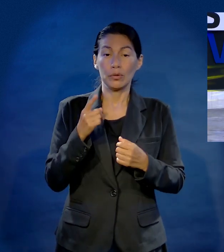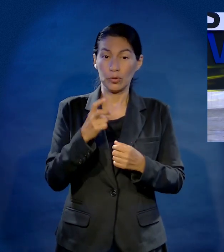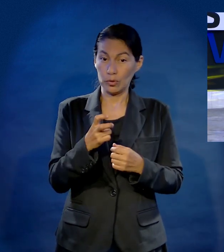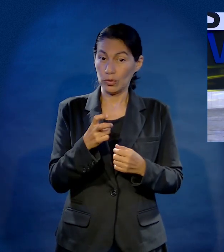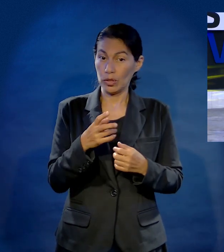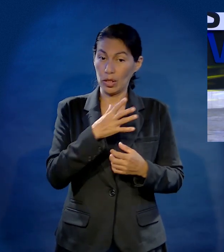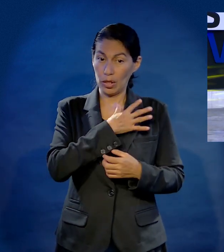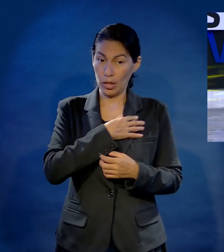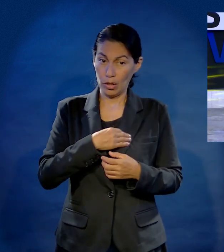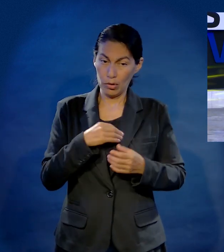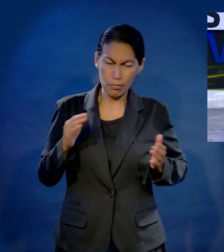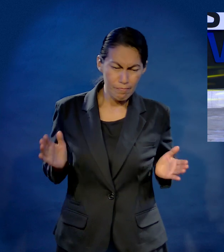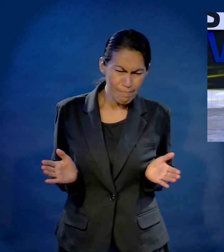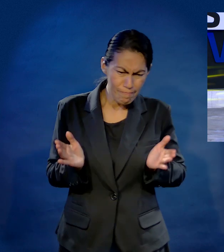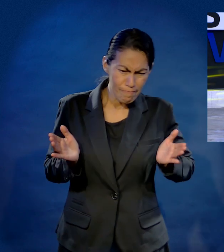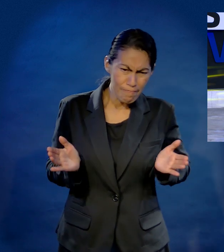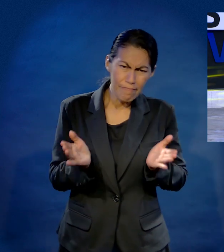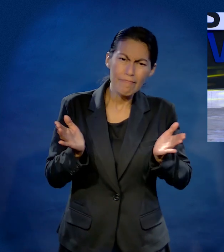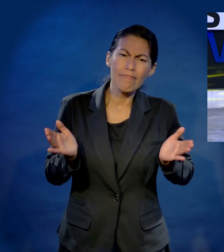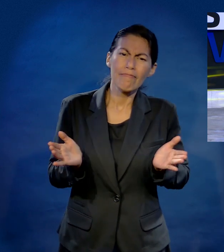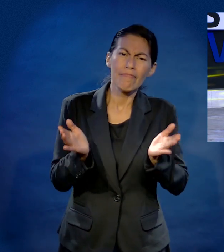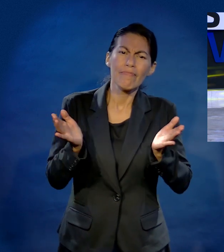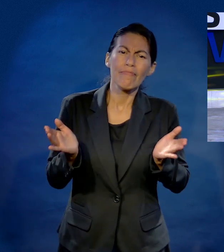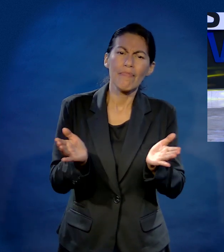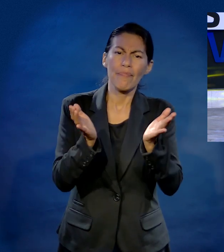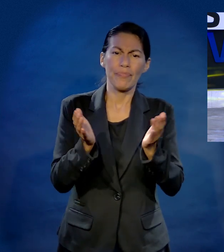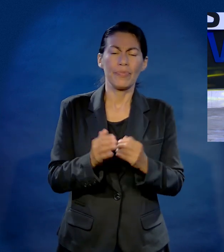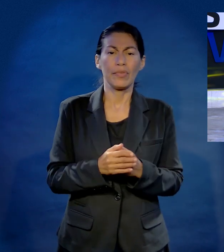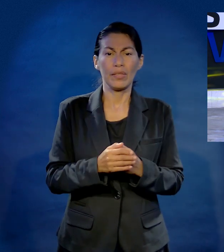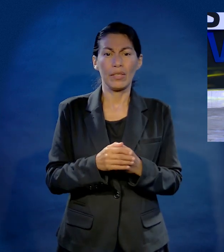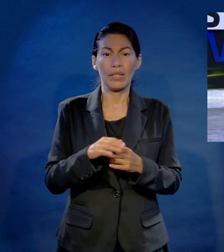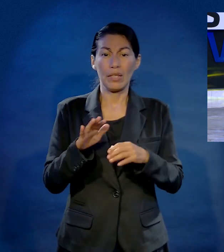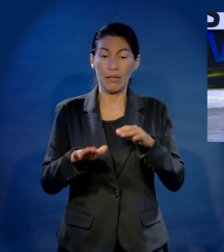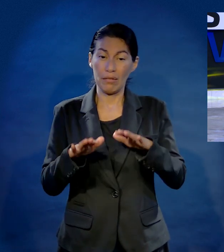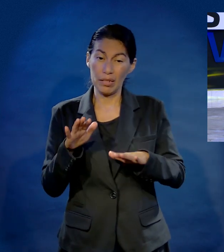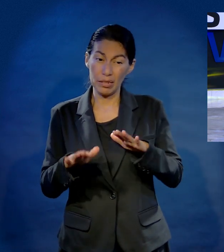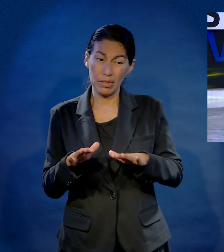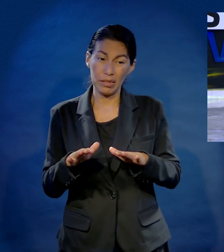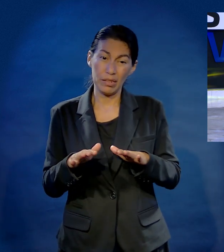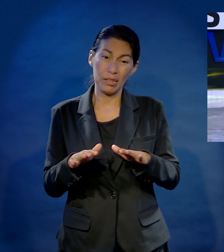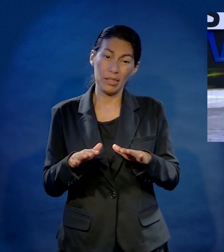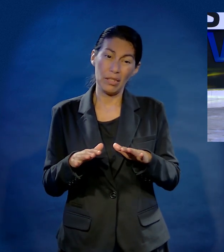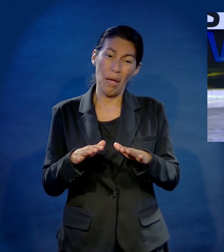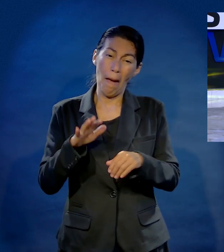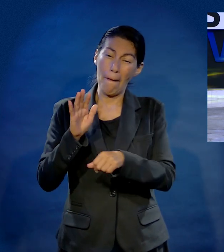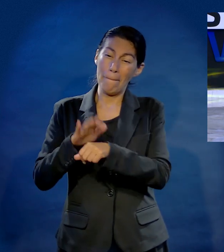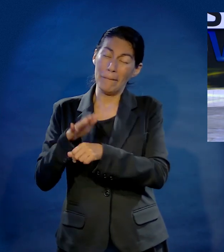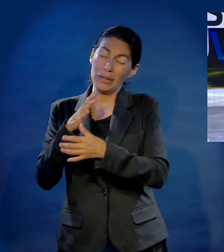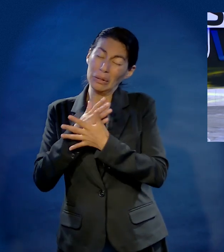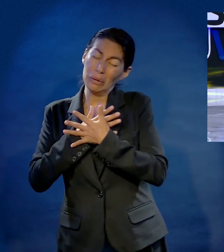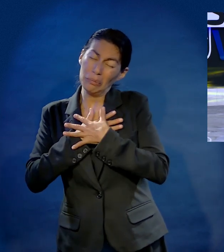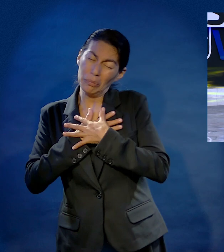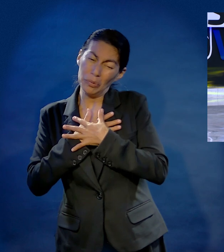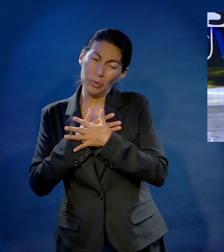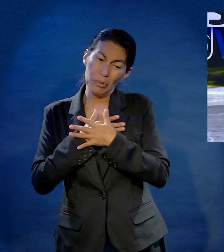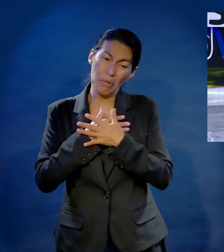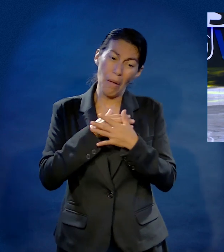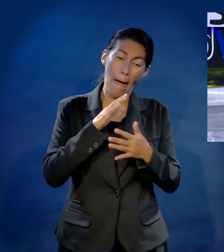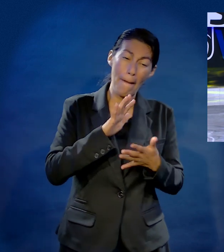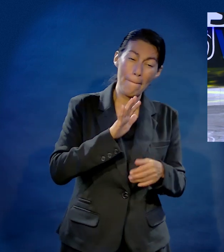de una manera sólida y estable emocionalmente. Si el aterrizaje es demasiado cargado en la pista a un lado o al